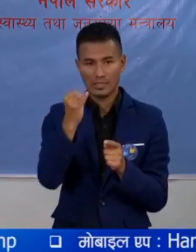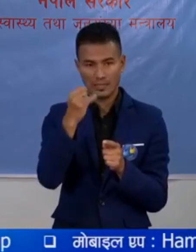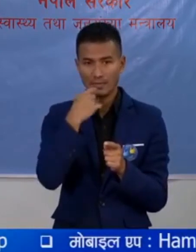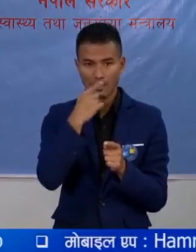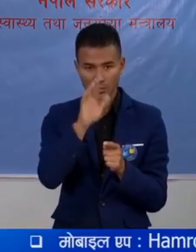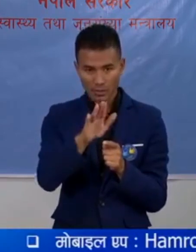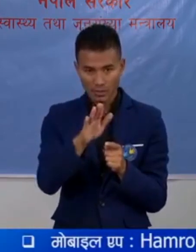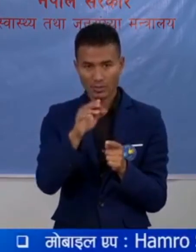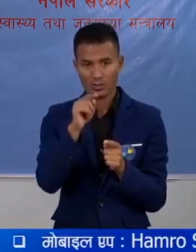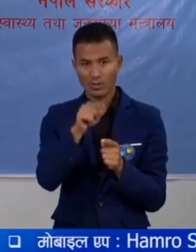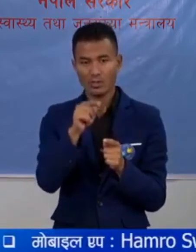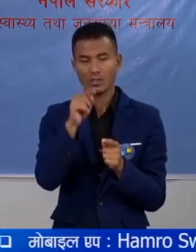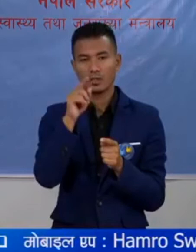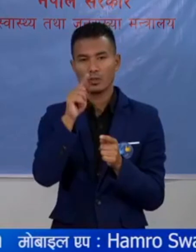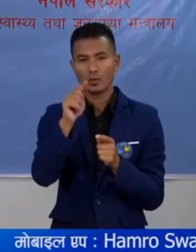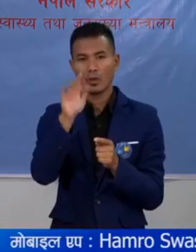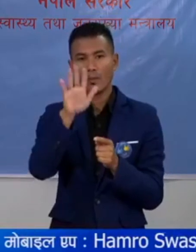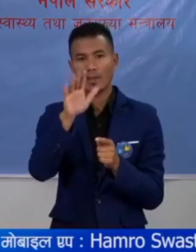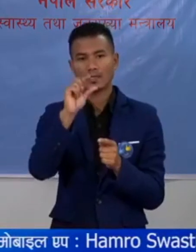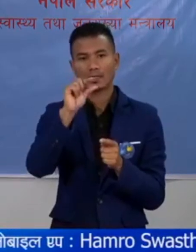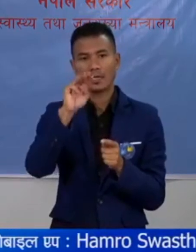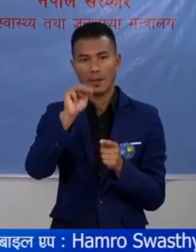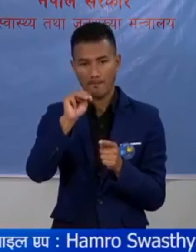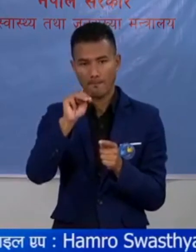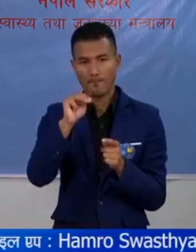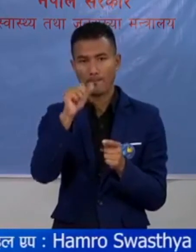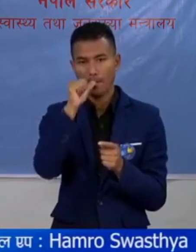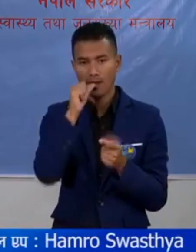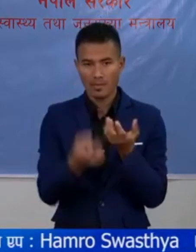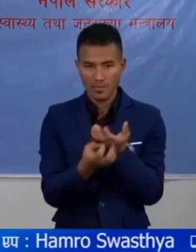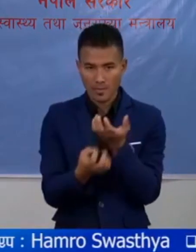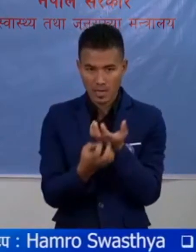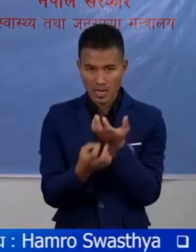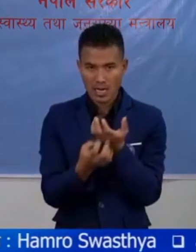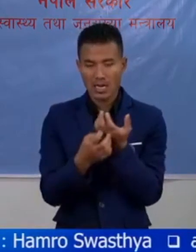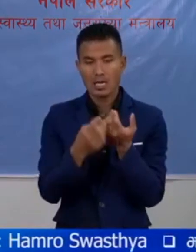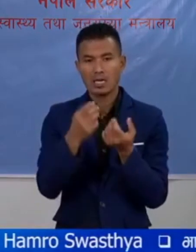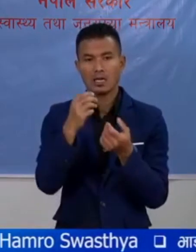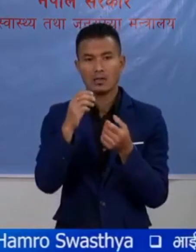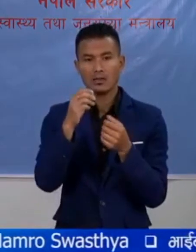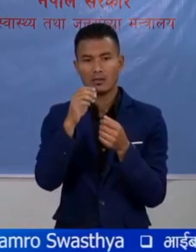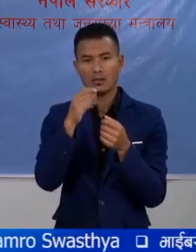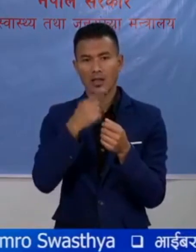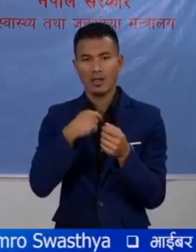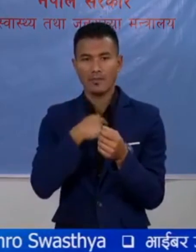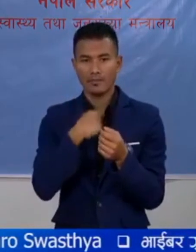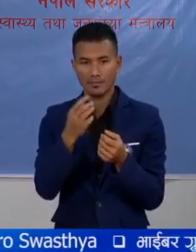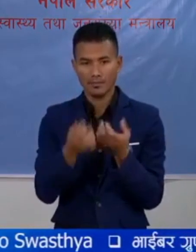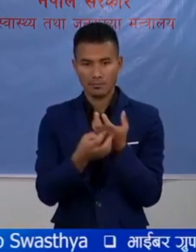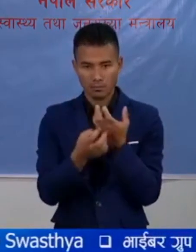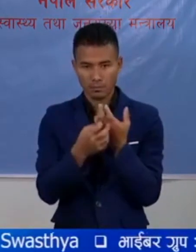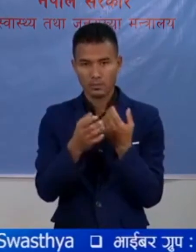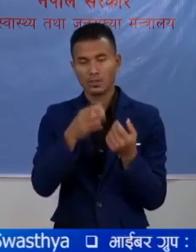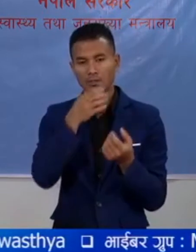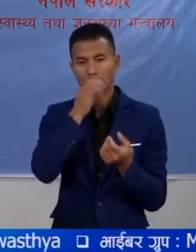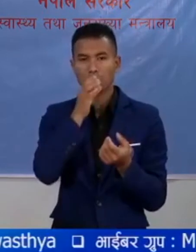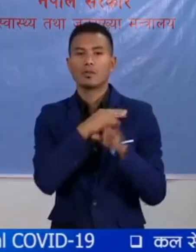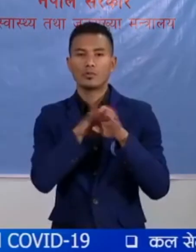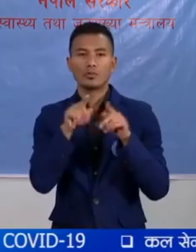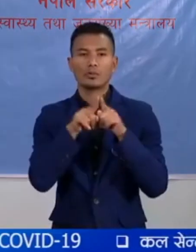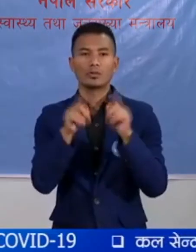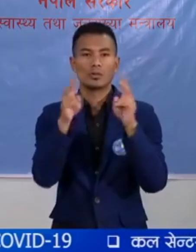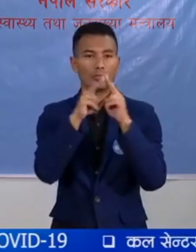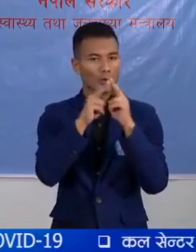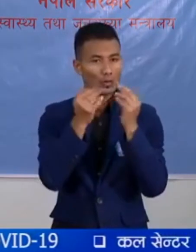टिनोस्परा कोल्डिफोलिया तेसको 5 ग्राम को मात्रा पाने मा पकायारा आदा लेटर पाने मा पकायारा आदा बंची सक्के बाच नियमीत रूप मा शेवन गरना सकिछु